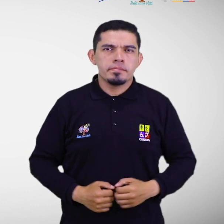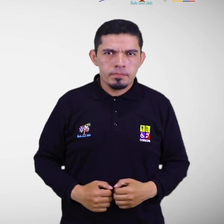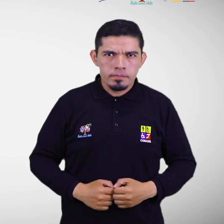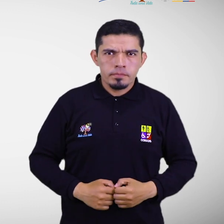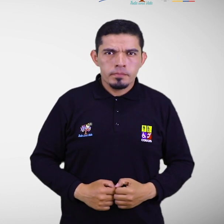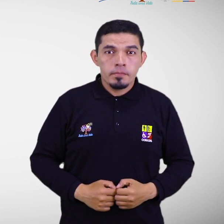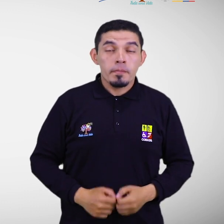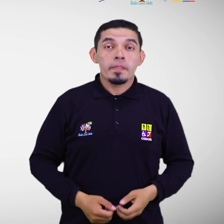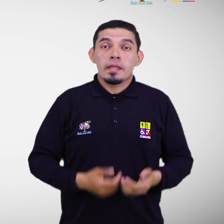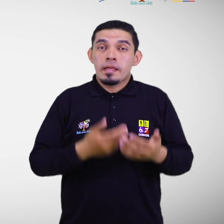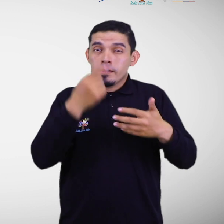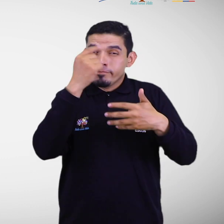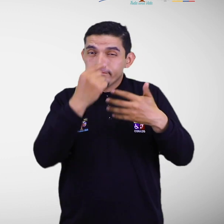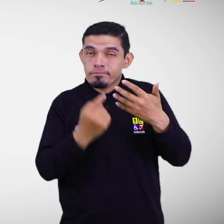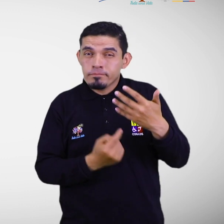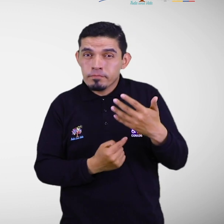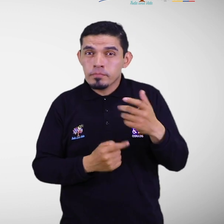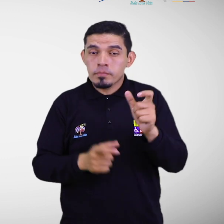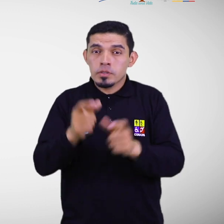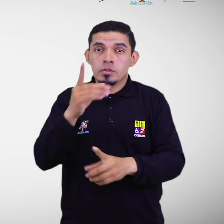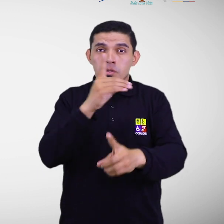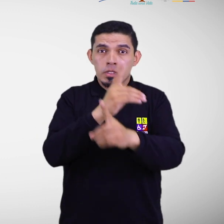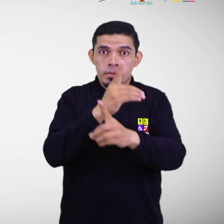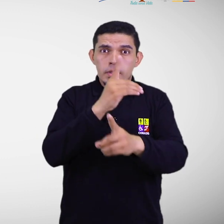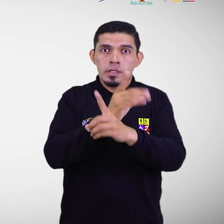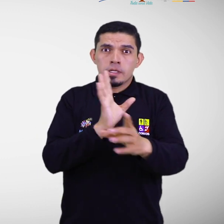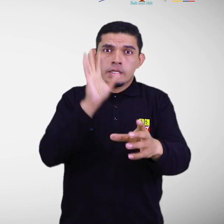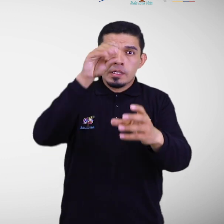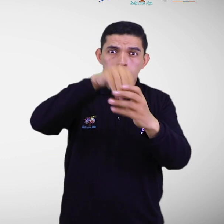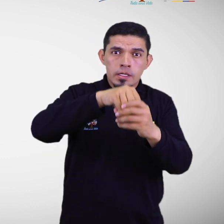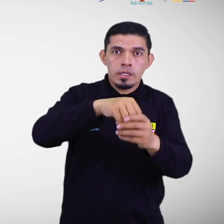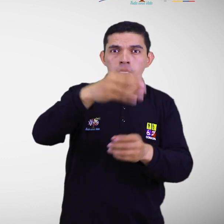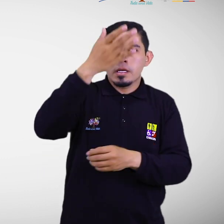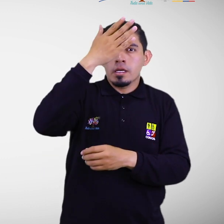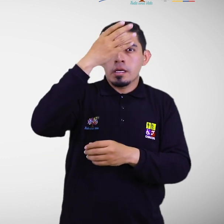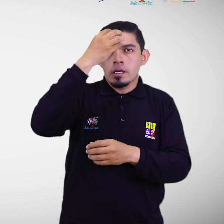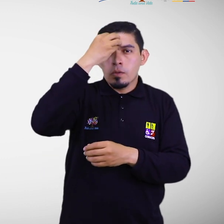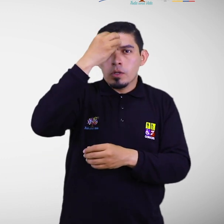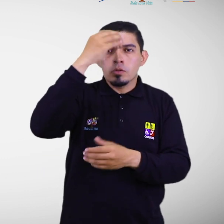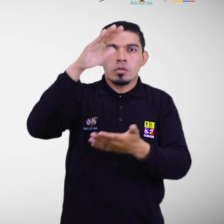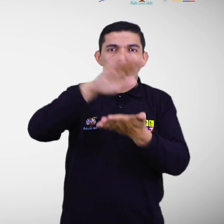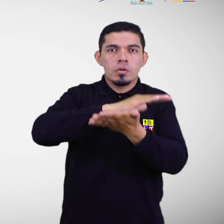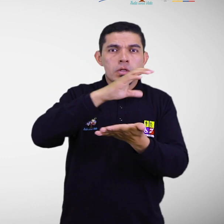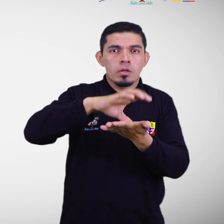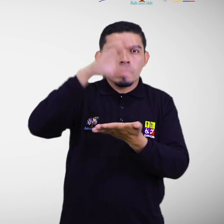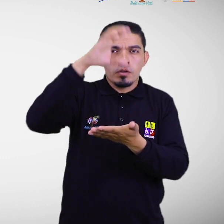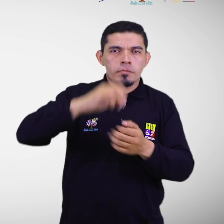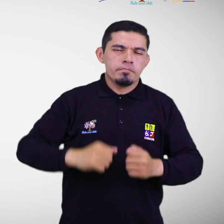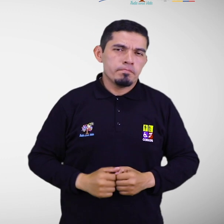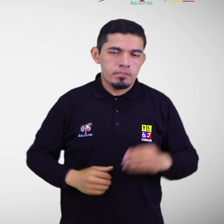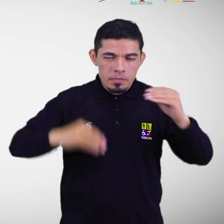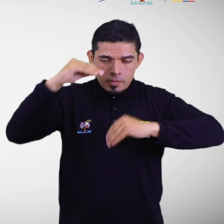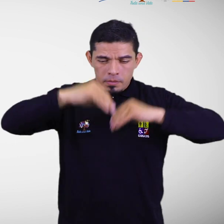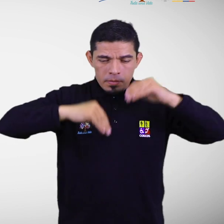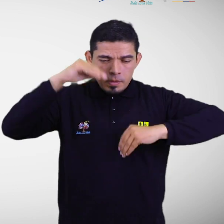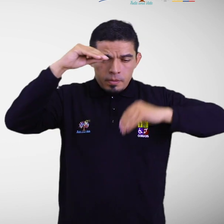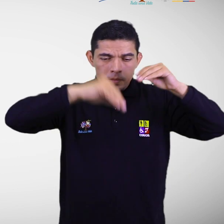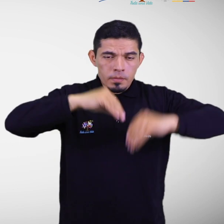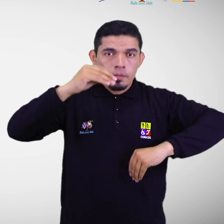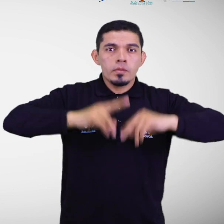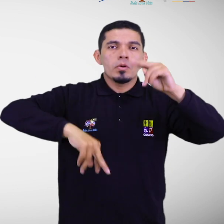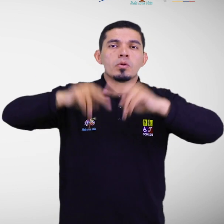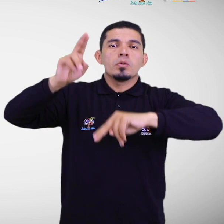Incorporar a las personas con discapacidad en el sistema educativo. Diseñar, construir y reconstruir